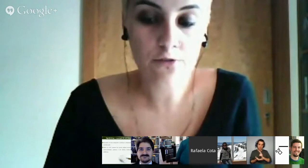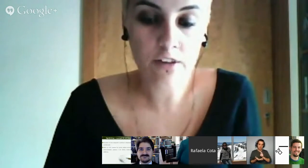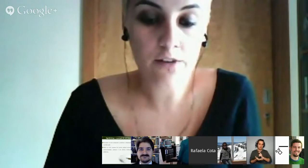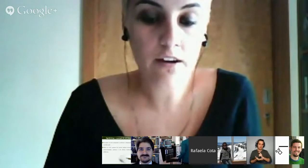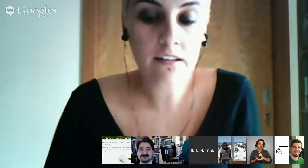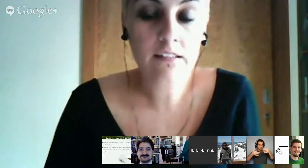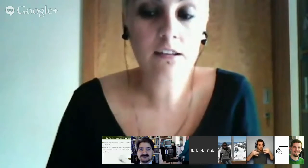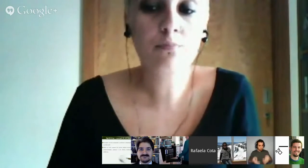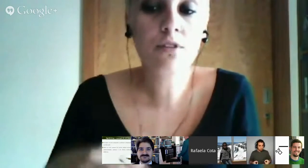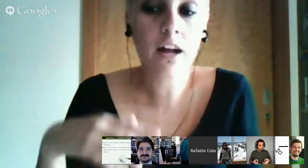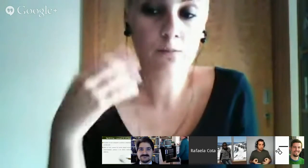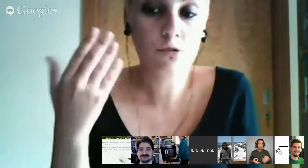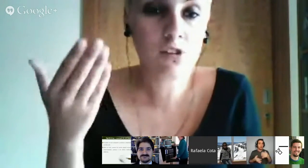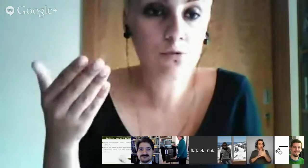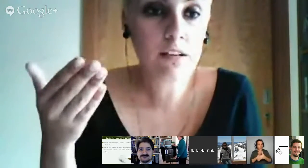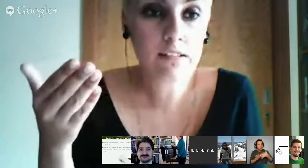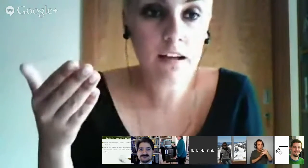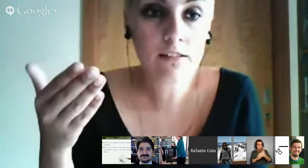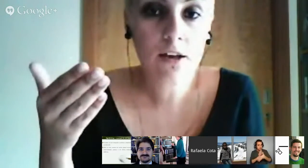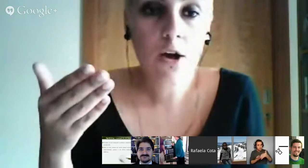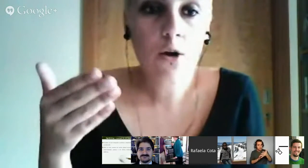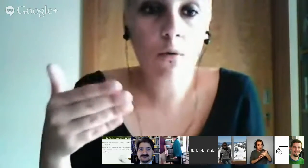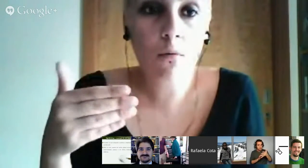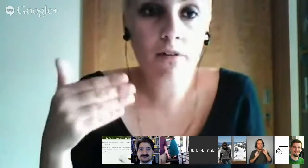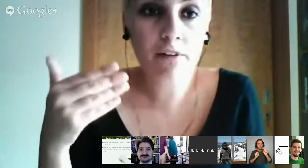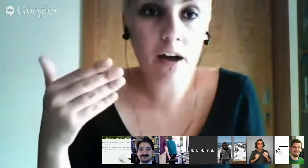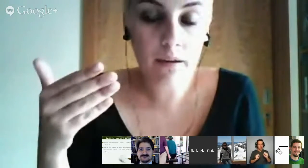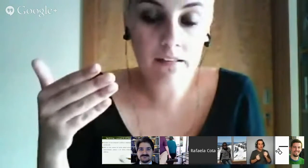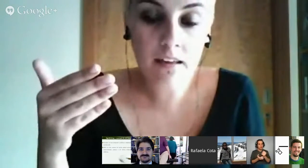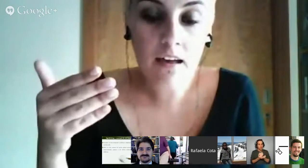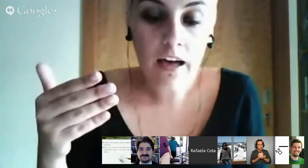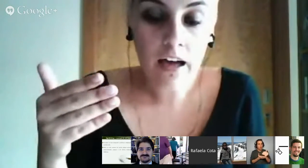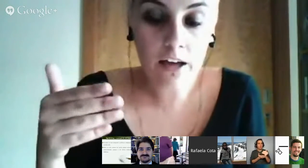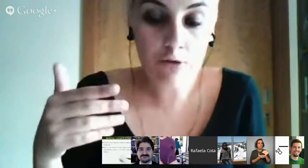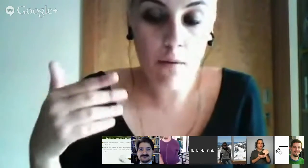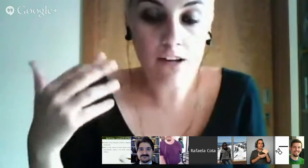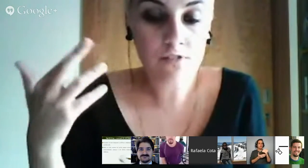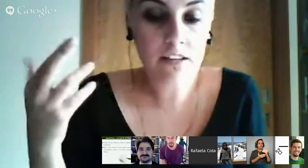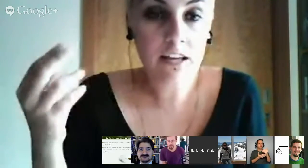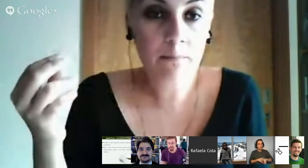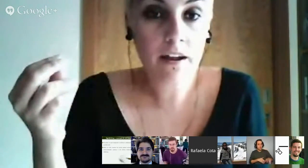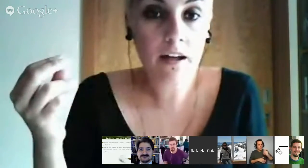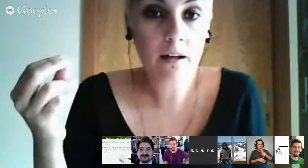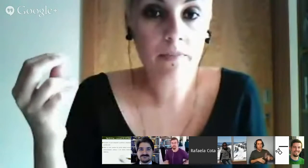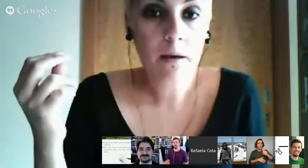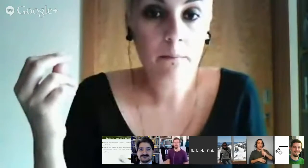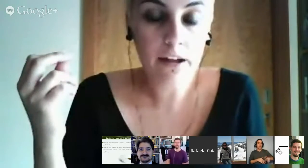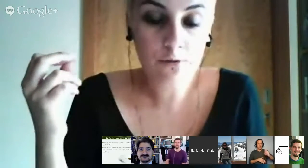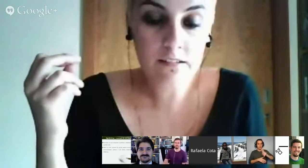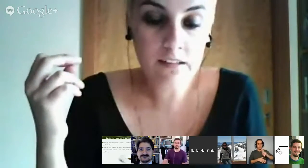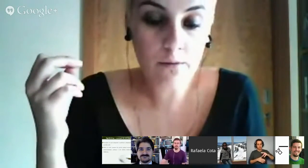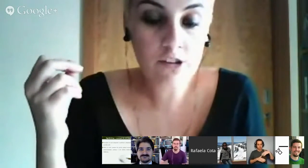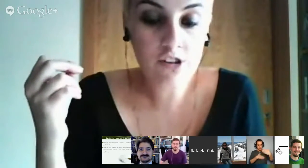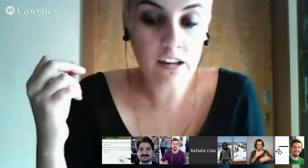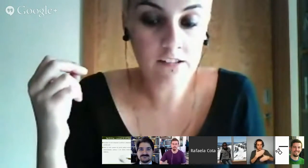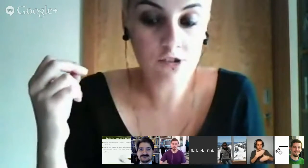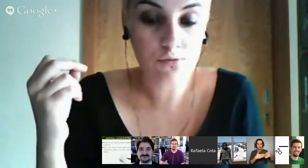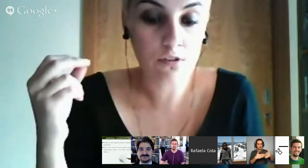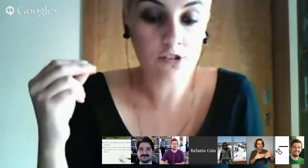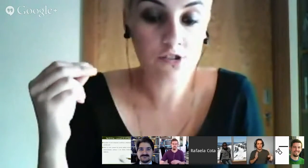do signwriting, se ele poderá depois ser utilizado como uma ferramenta e uma mais-valia para a educação das crianças surdas